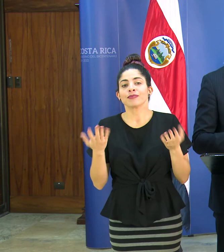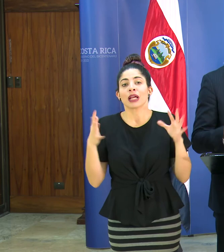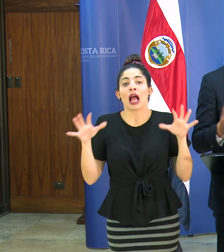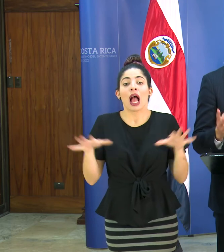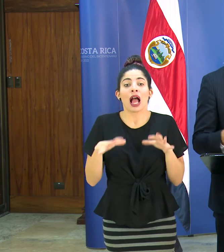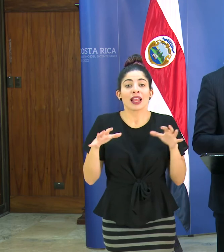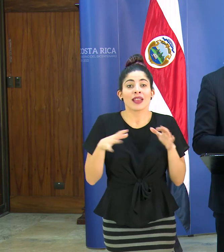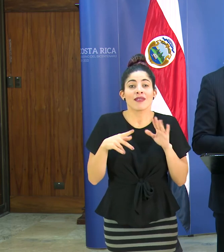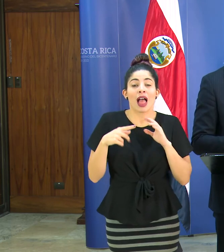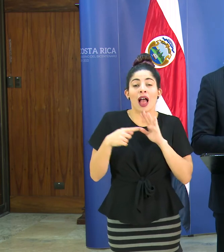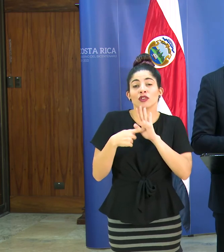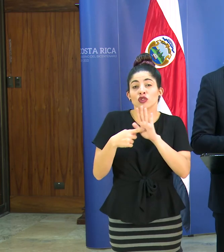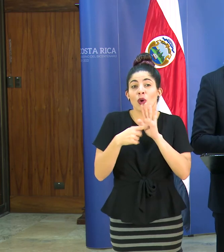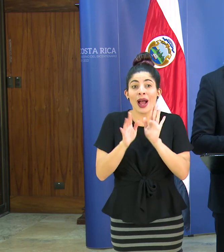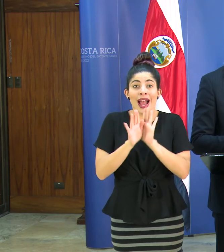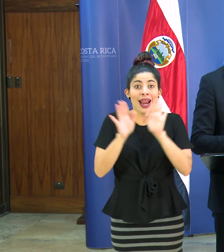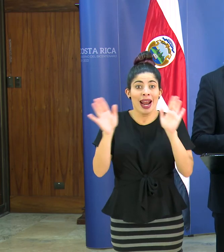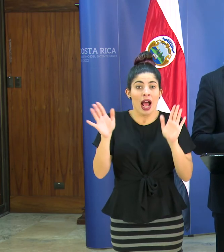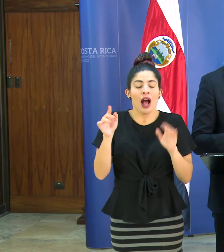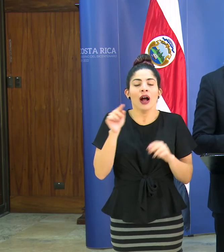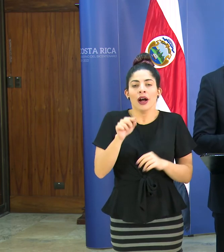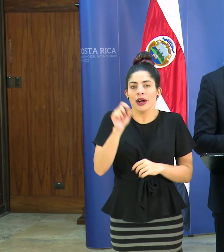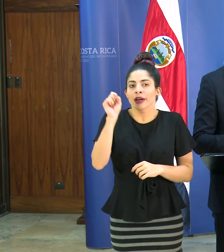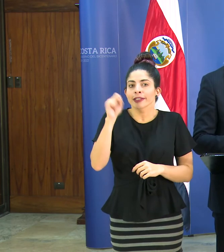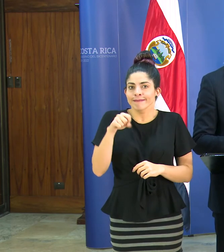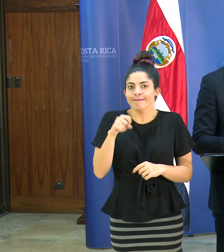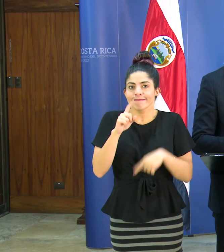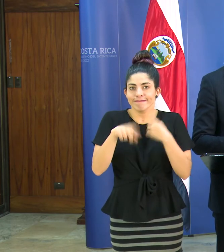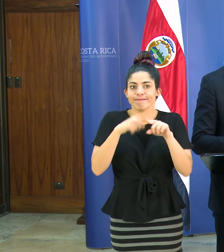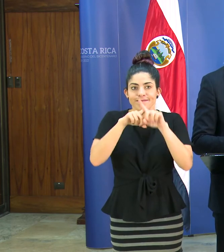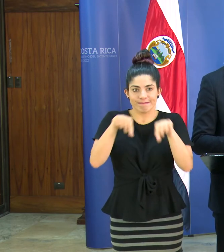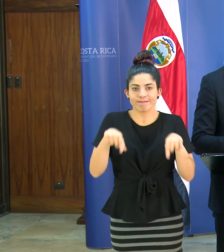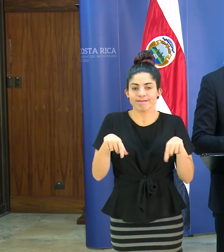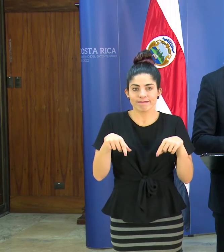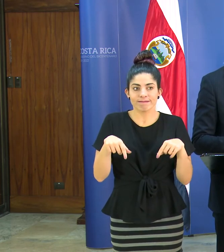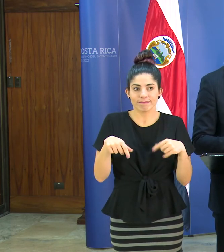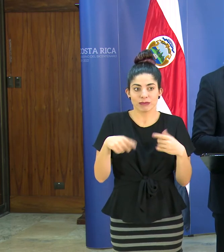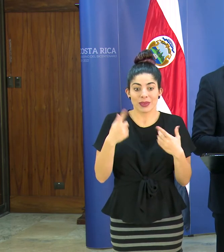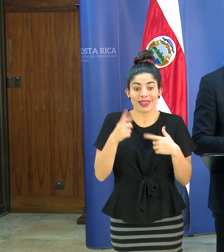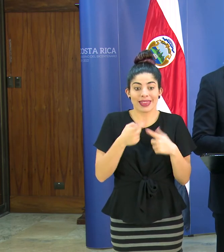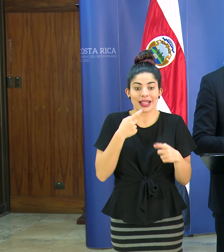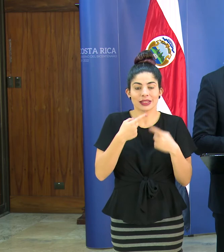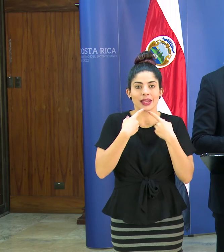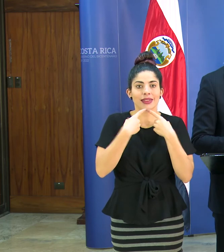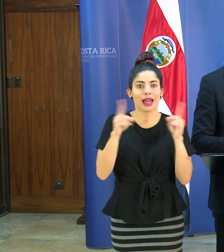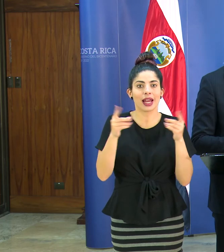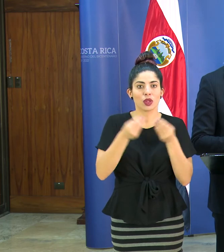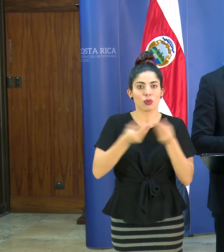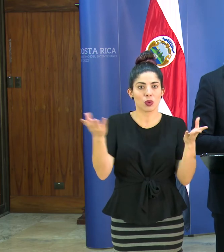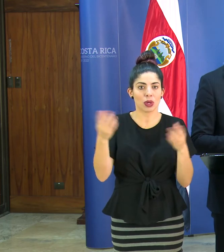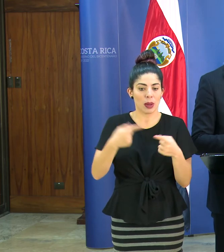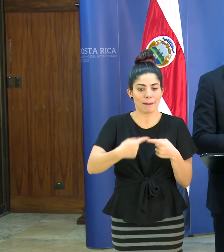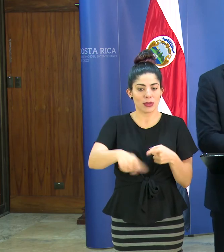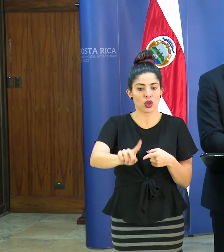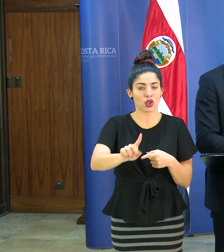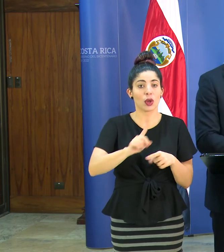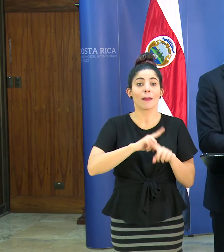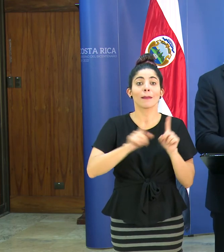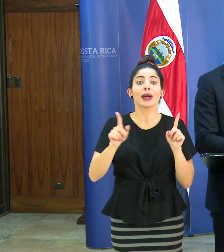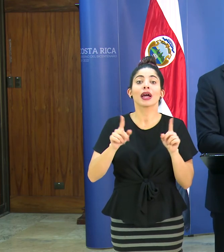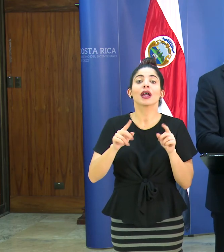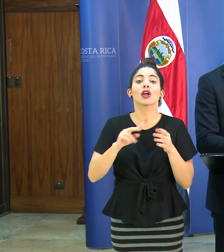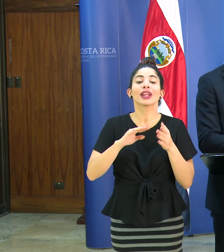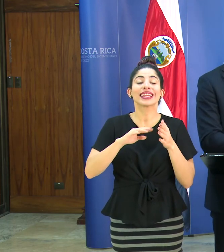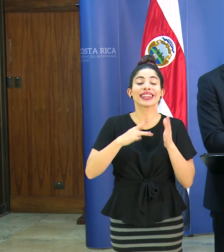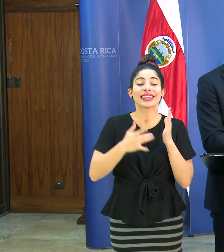actividades de espectáculos en general sí se son se van a suspender ya a partir de que se publica el decreto que eso va a ser muy pronto pero la definición